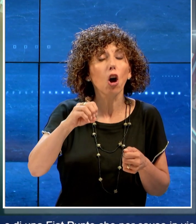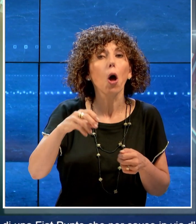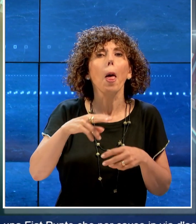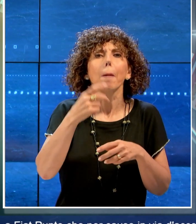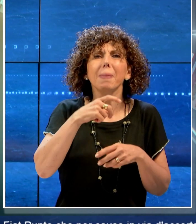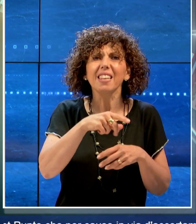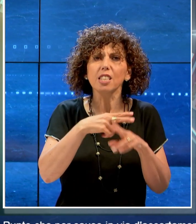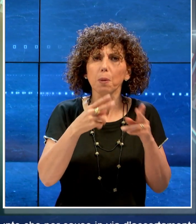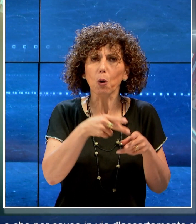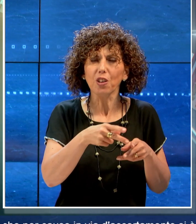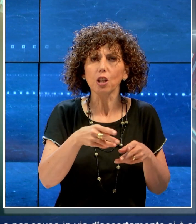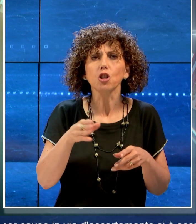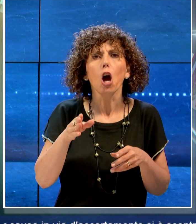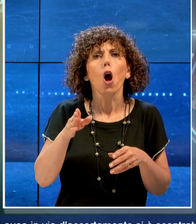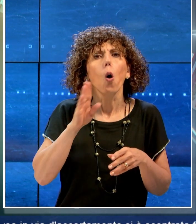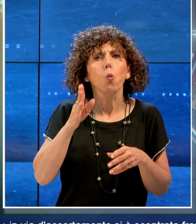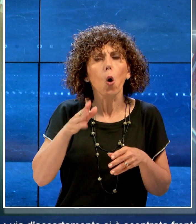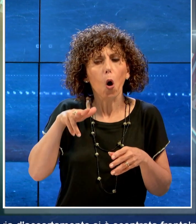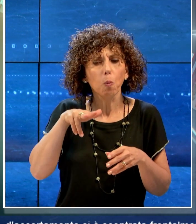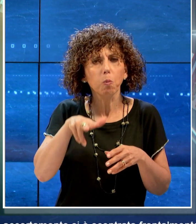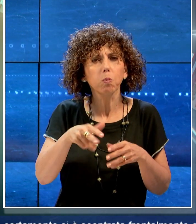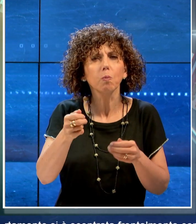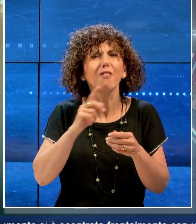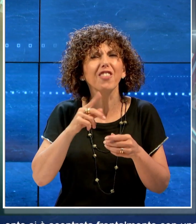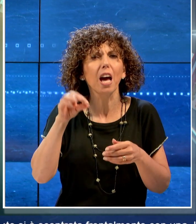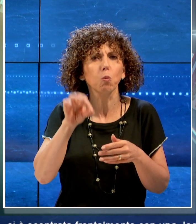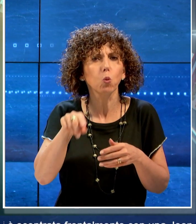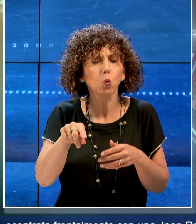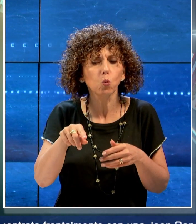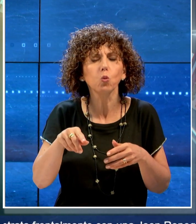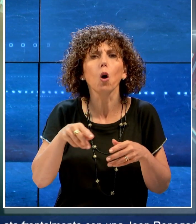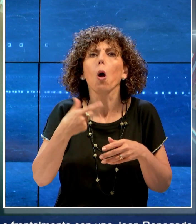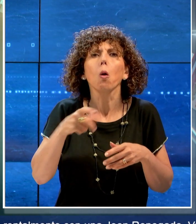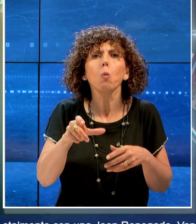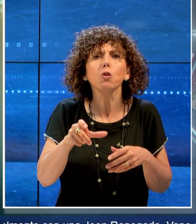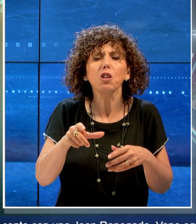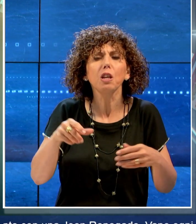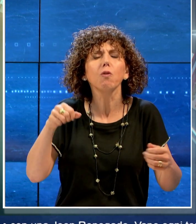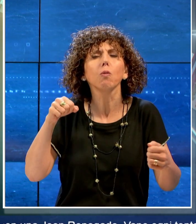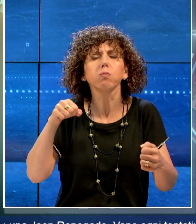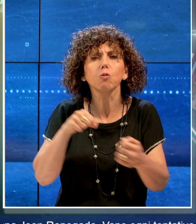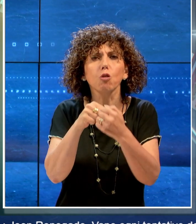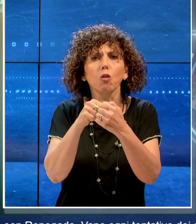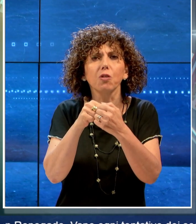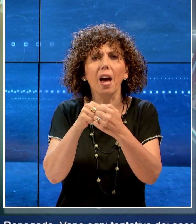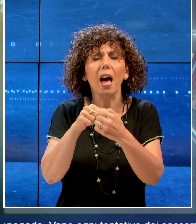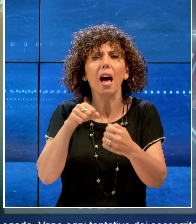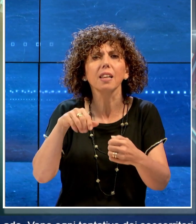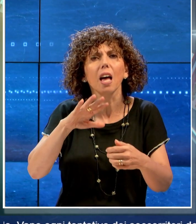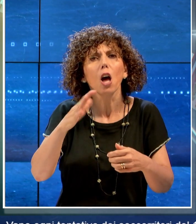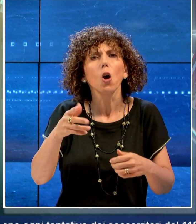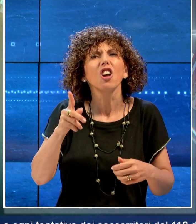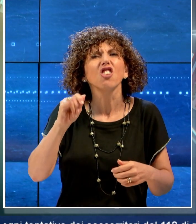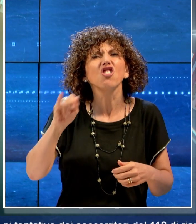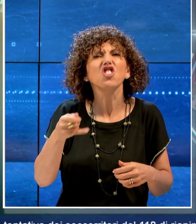viaggiava a bordo di una Fiat Punto che per cause in via d'accertamento si è scontrata frontalmente con una